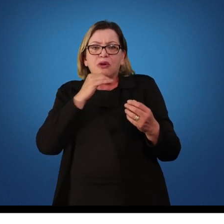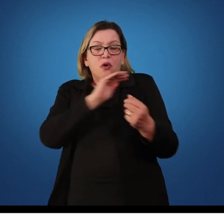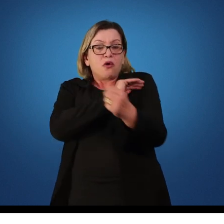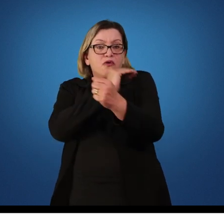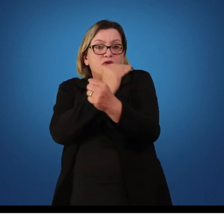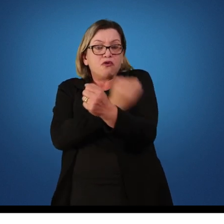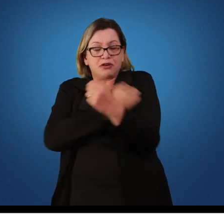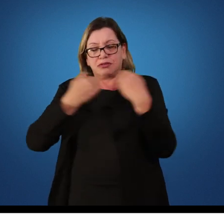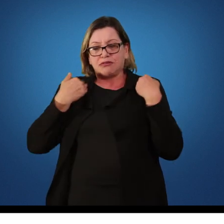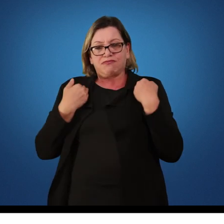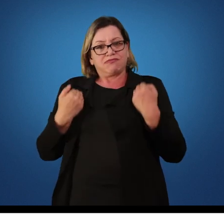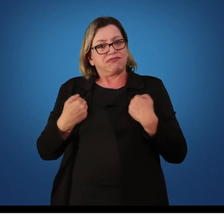tronco.